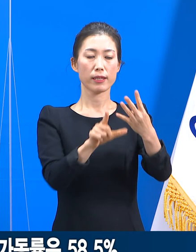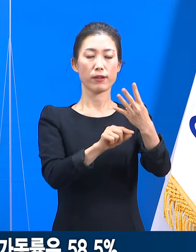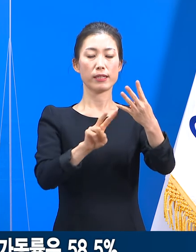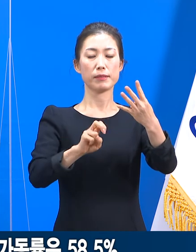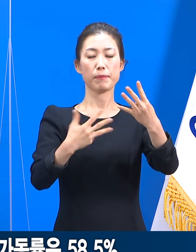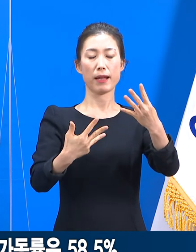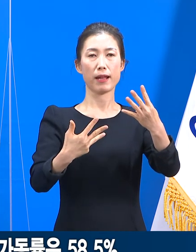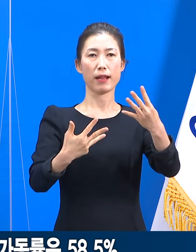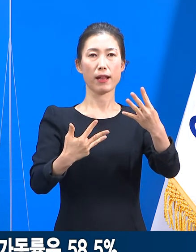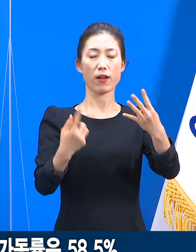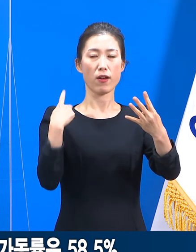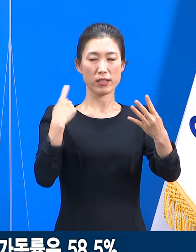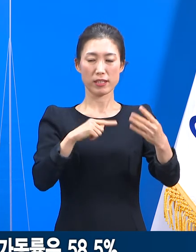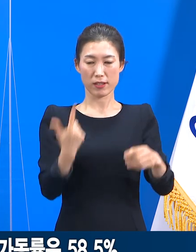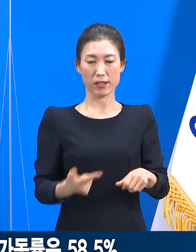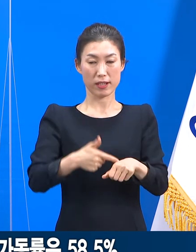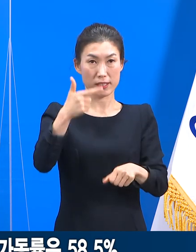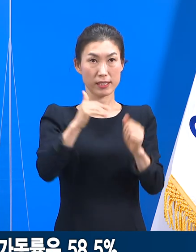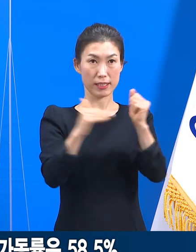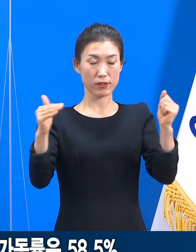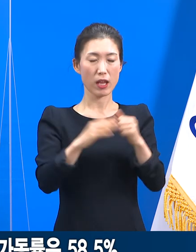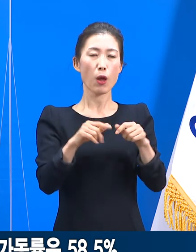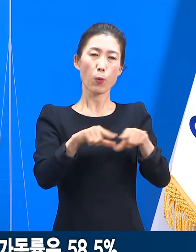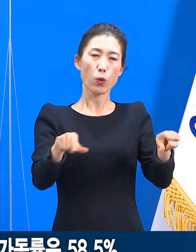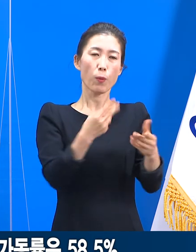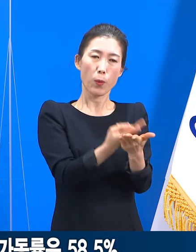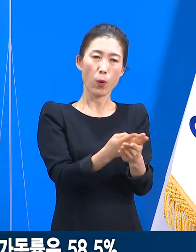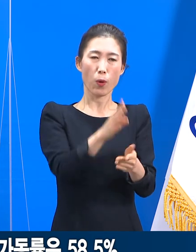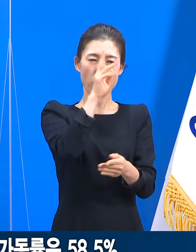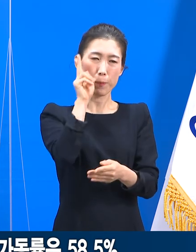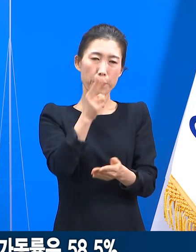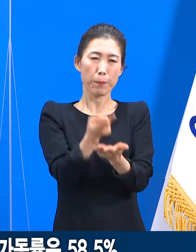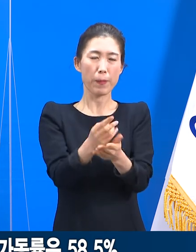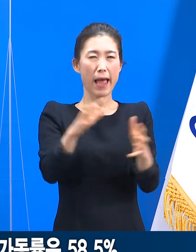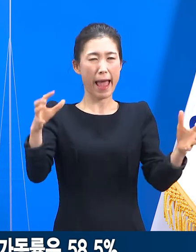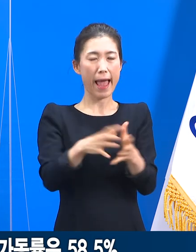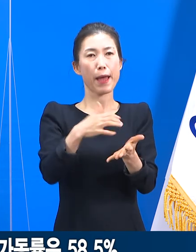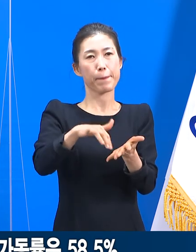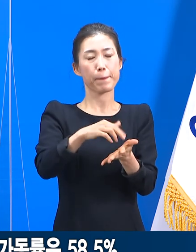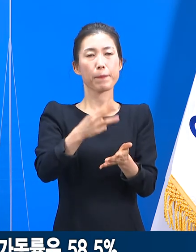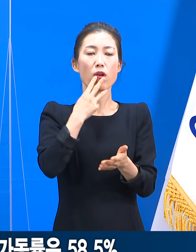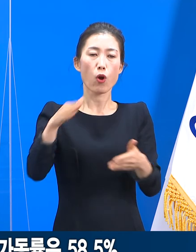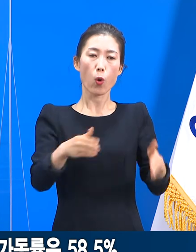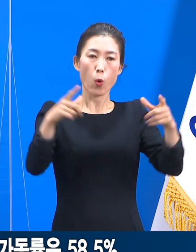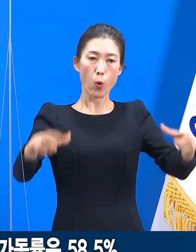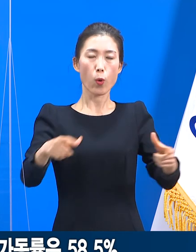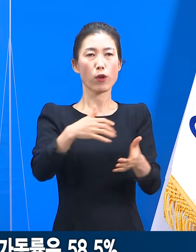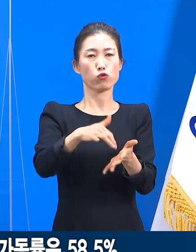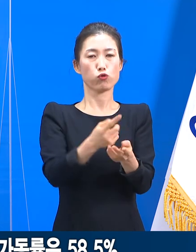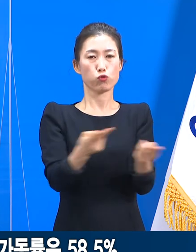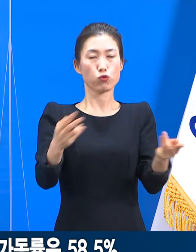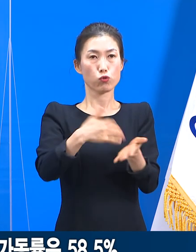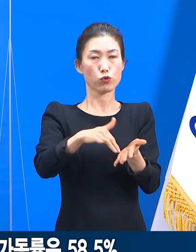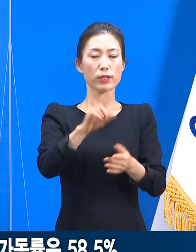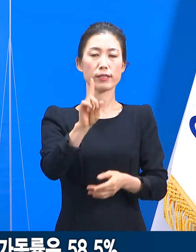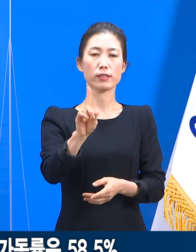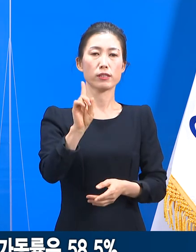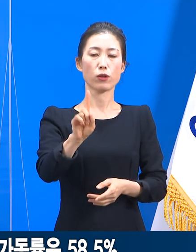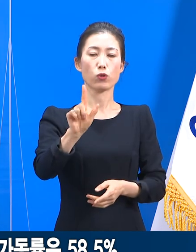28일 20시 기준 일반과 중증 환자 병상을 합한 도내 의료기관 확보 병상은 총